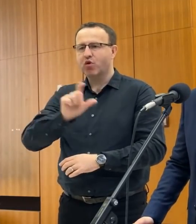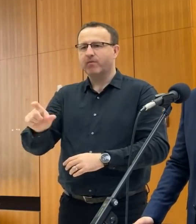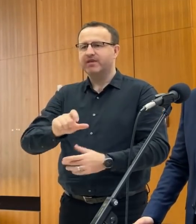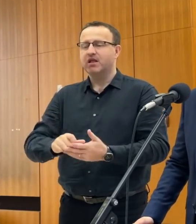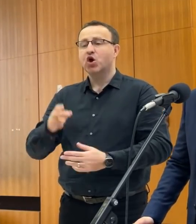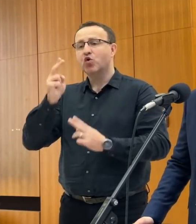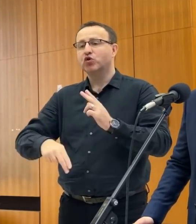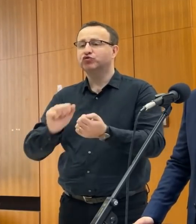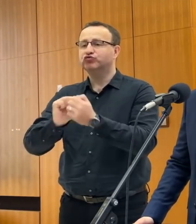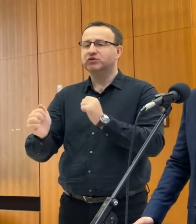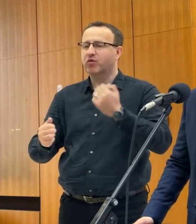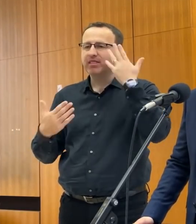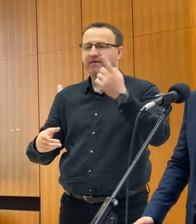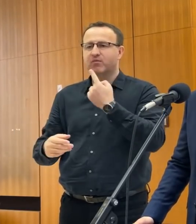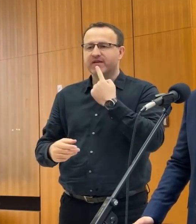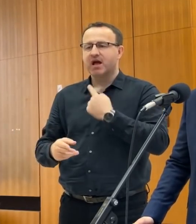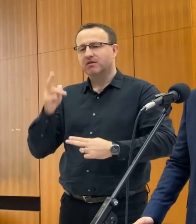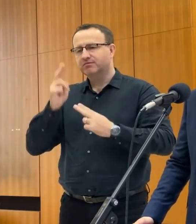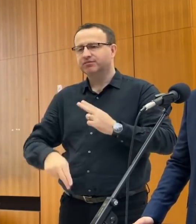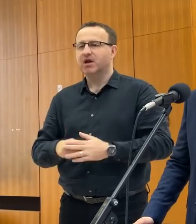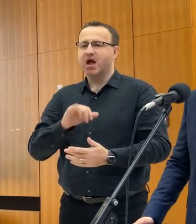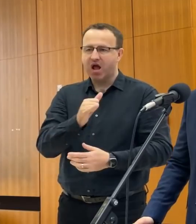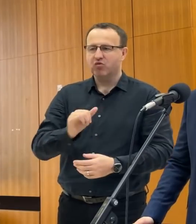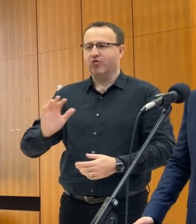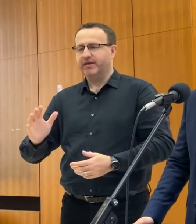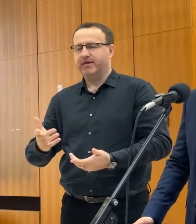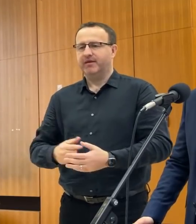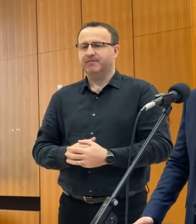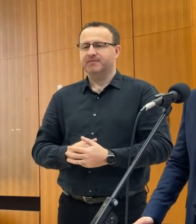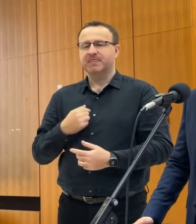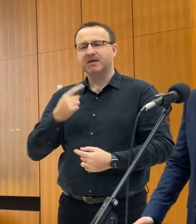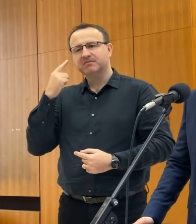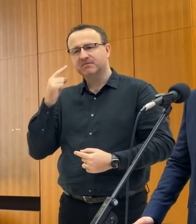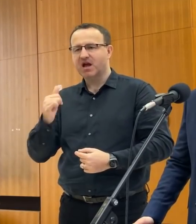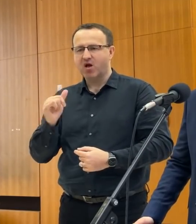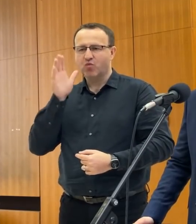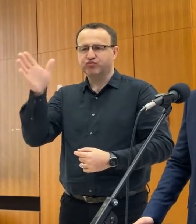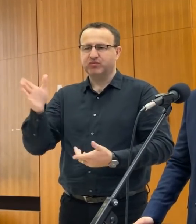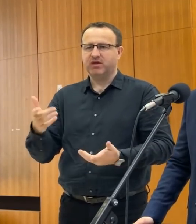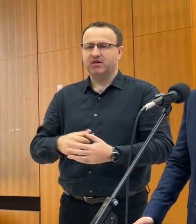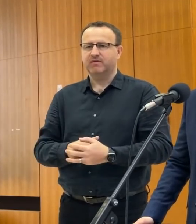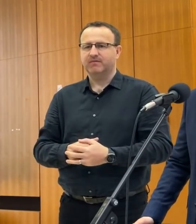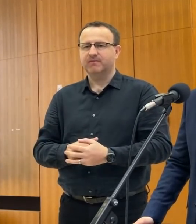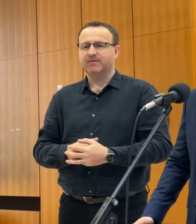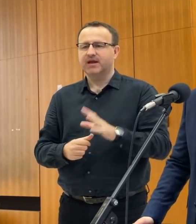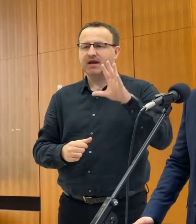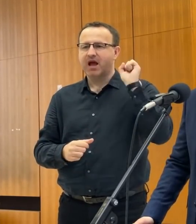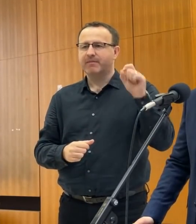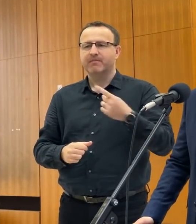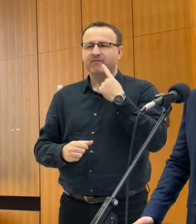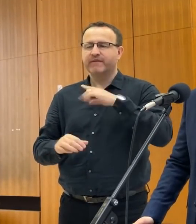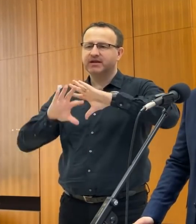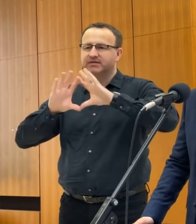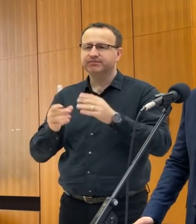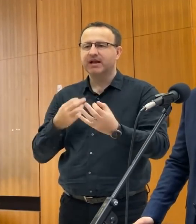číslo teraz neviem povedať. A ani to potvrdi definitívne, že či áno, alebo nie. Predpoklady sú také, že áno. A chápem, že nám nepovíte úplne